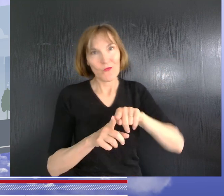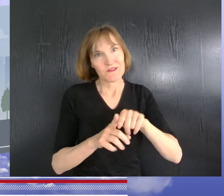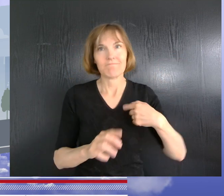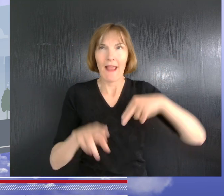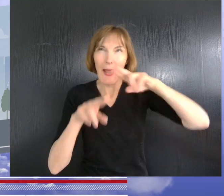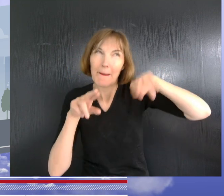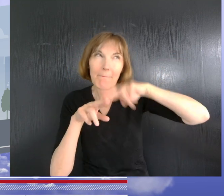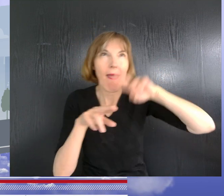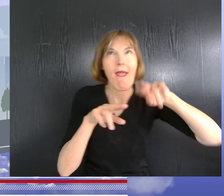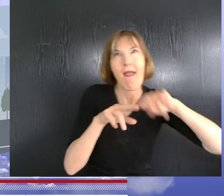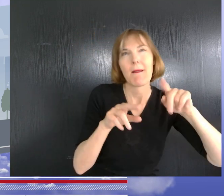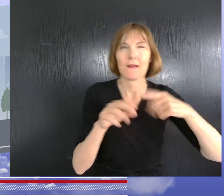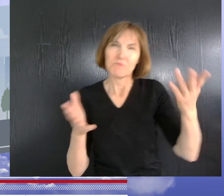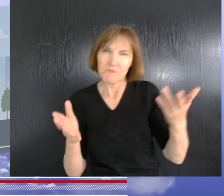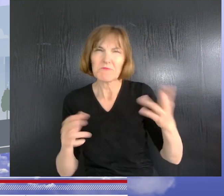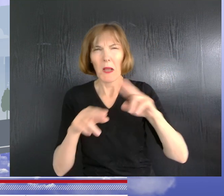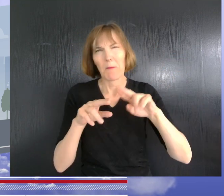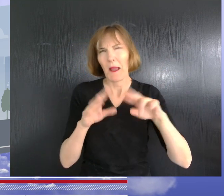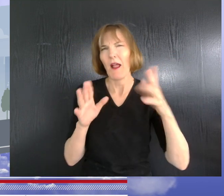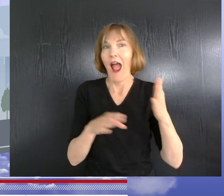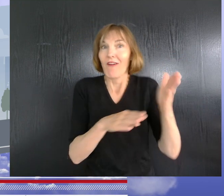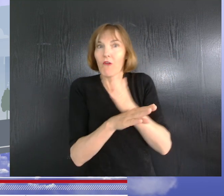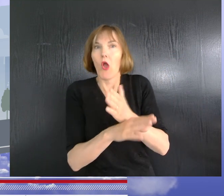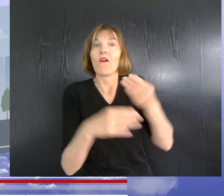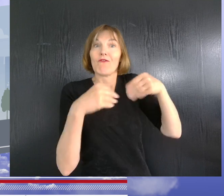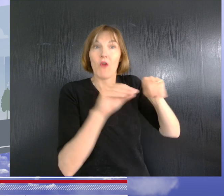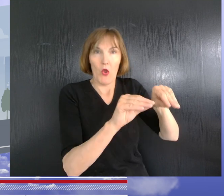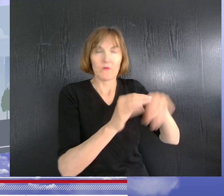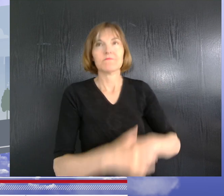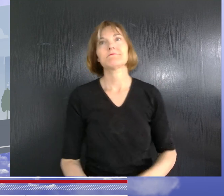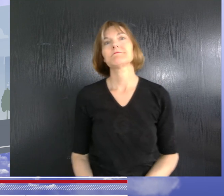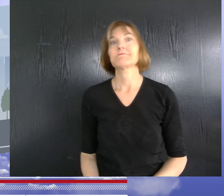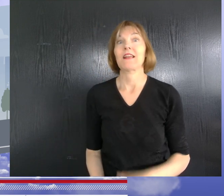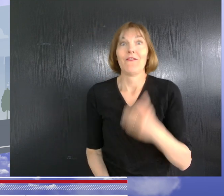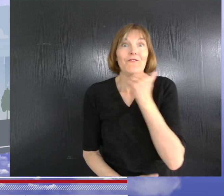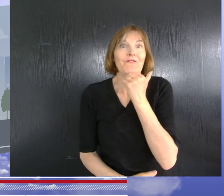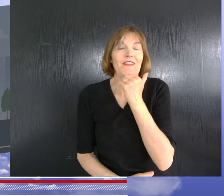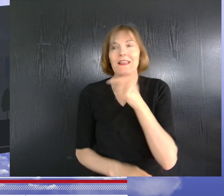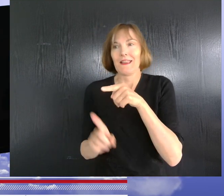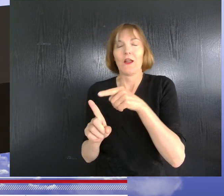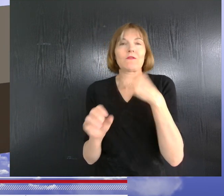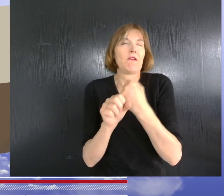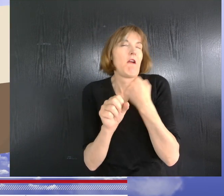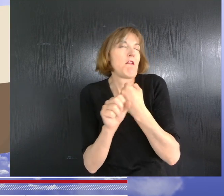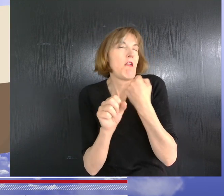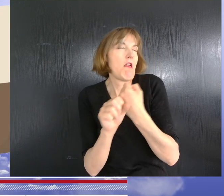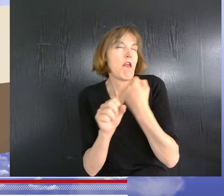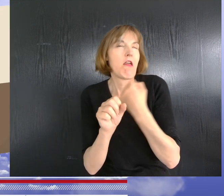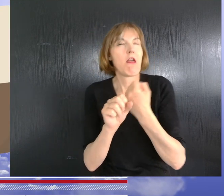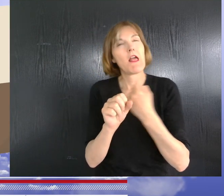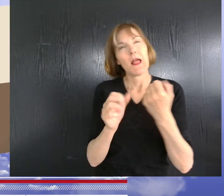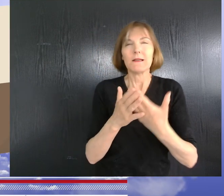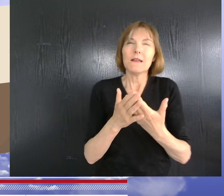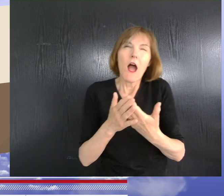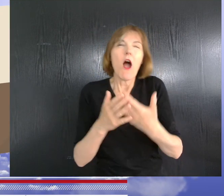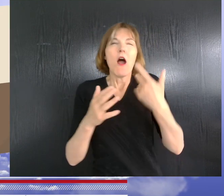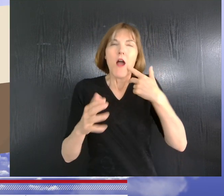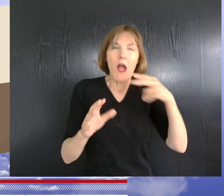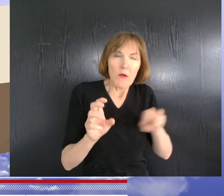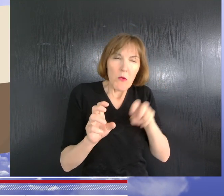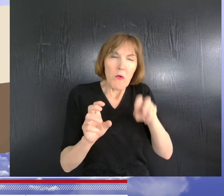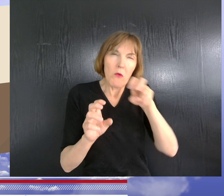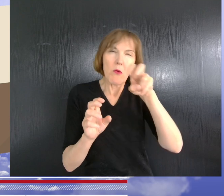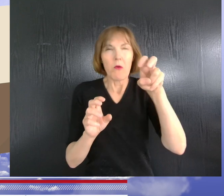même de faire un effort pour réparer ce qui pouvait l'être. Sans tarder, il se mit au